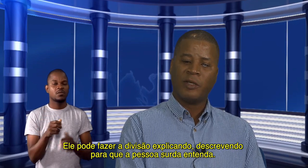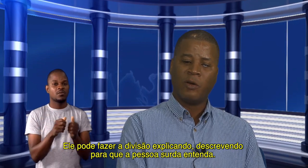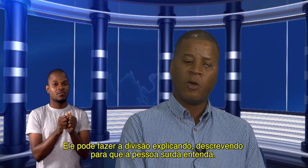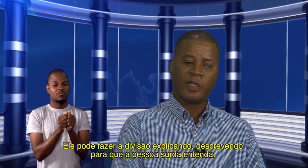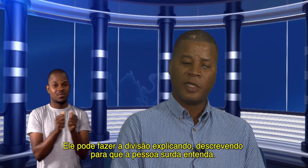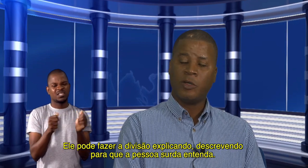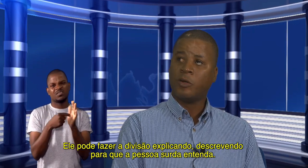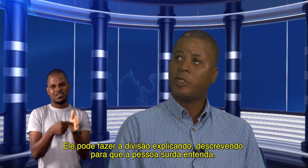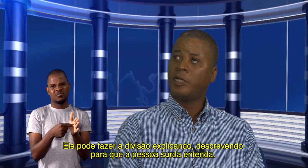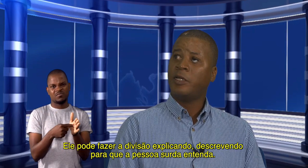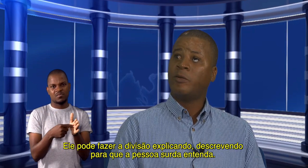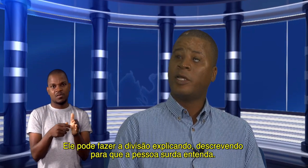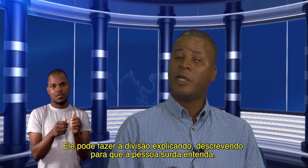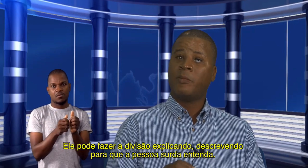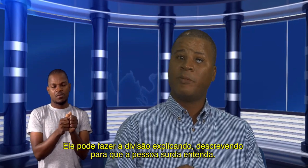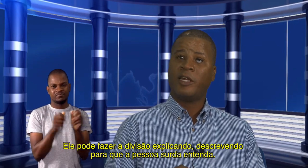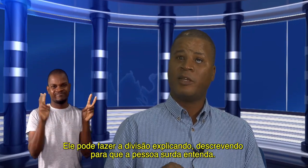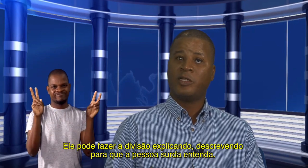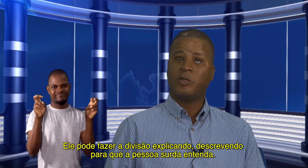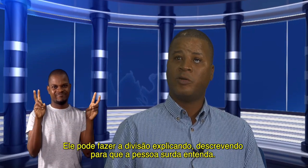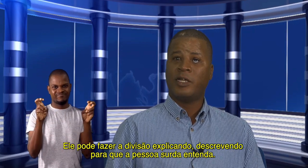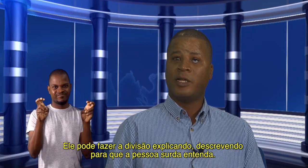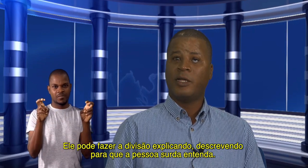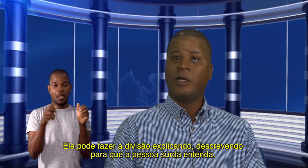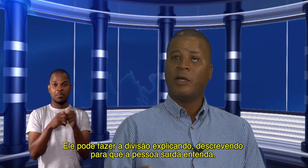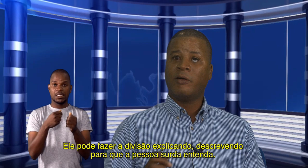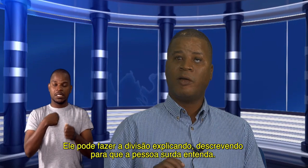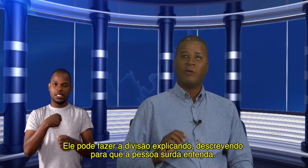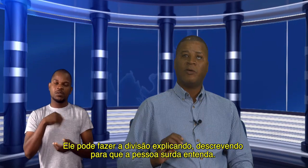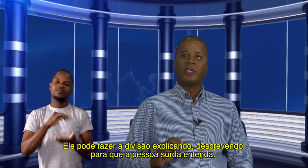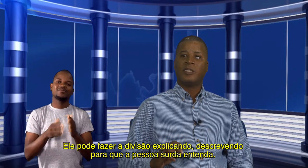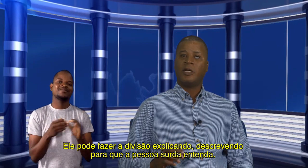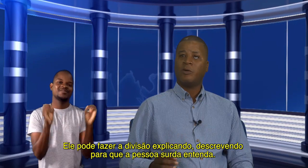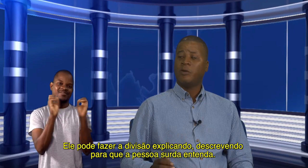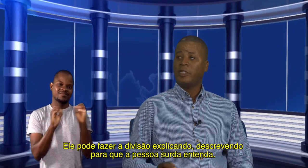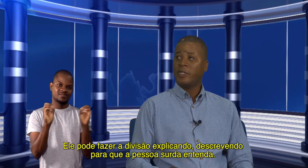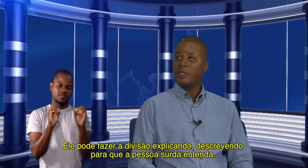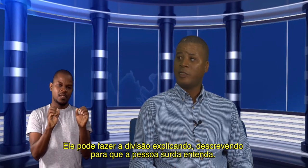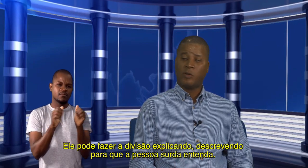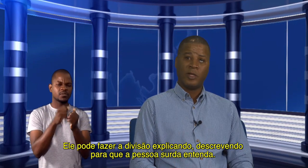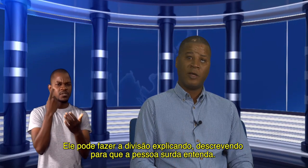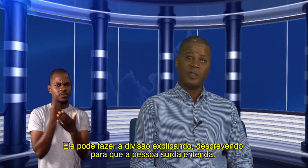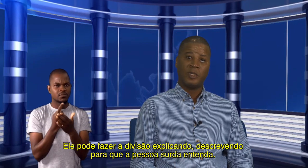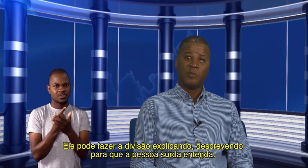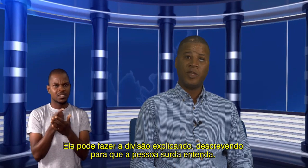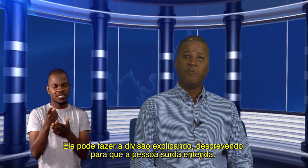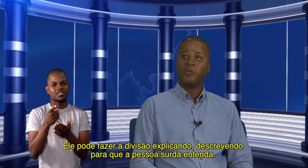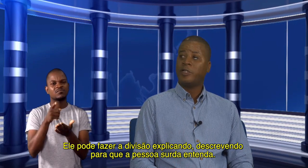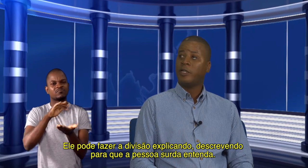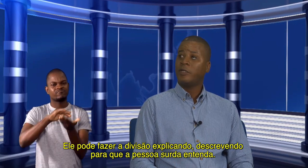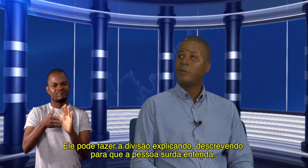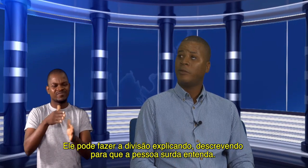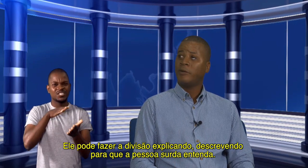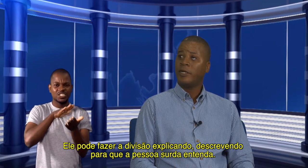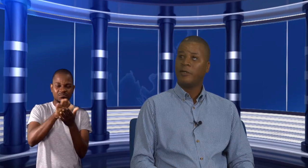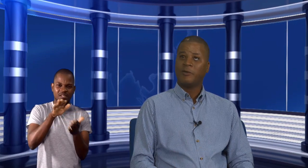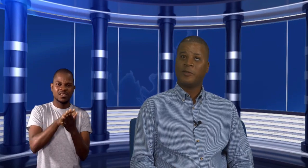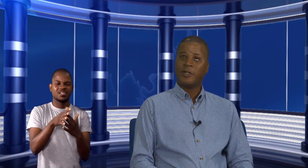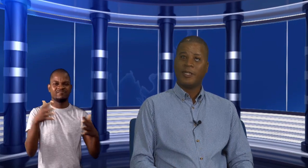corta aqui, corta aqui, onde é que é a primeira, a segunda oração, etc. Estou a dar um exemplo hipotético, não estou aqui